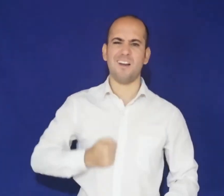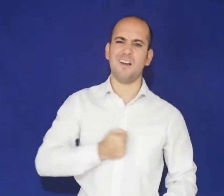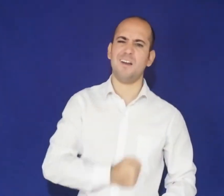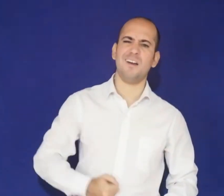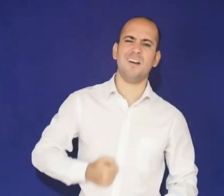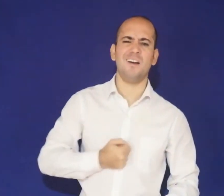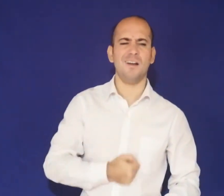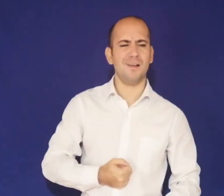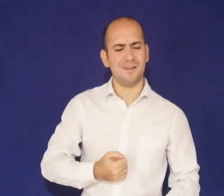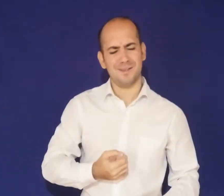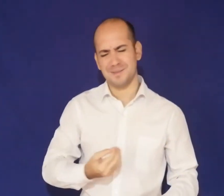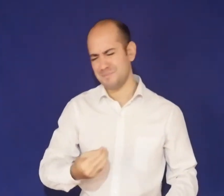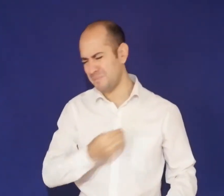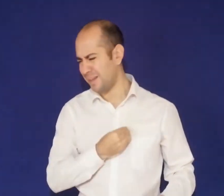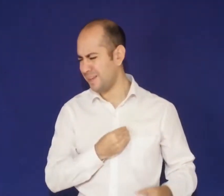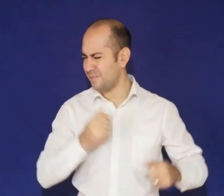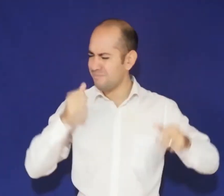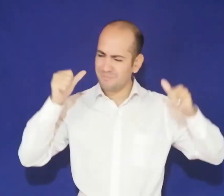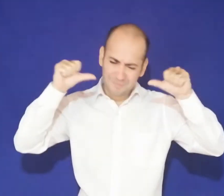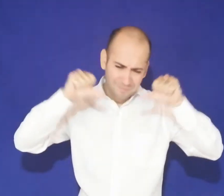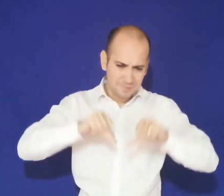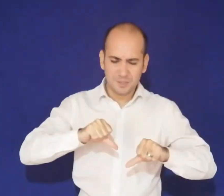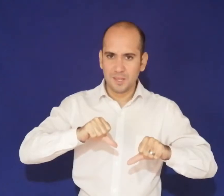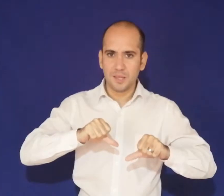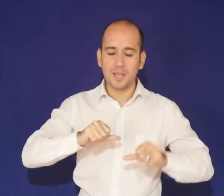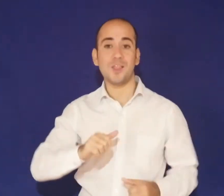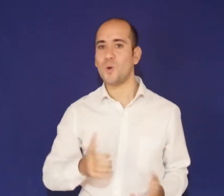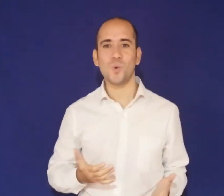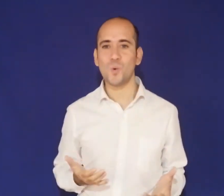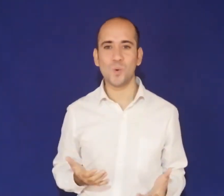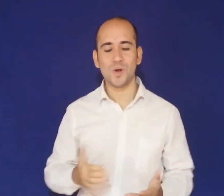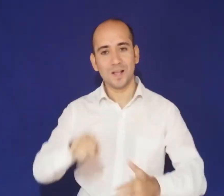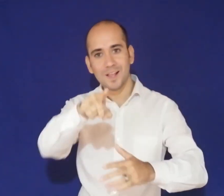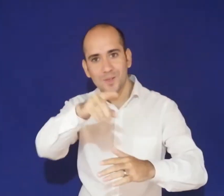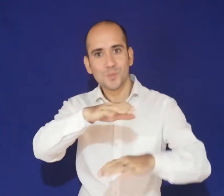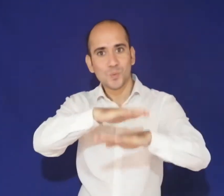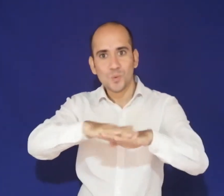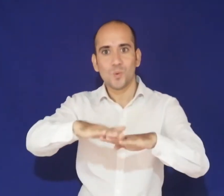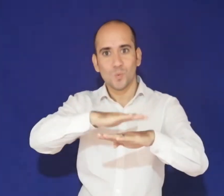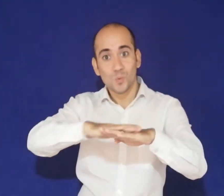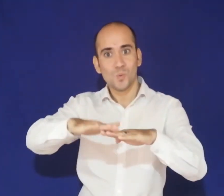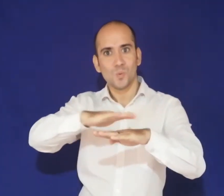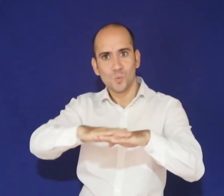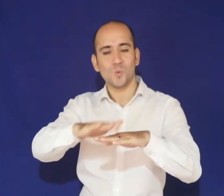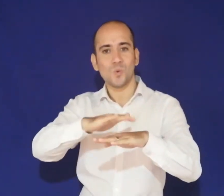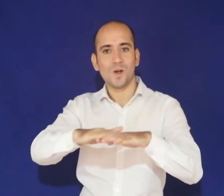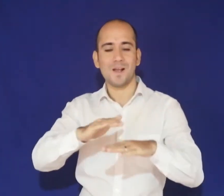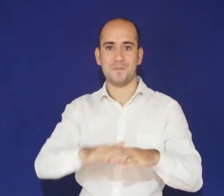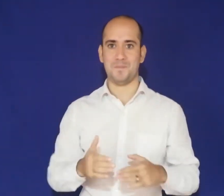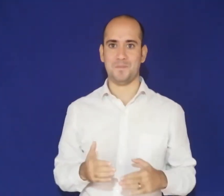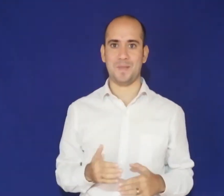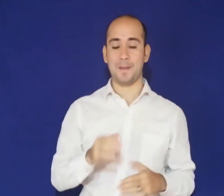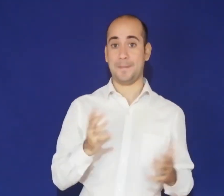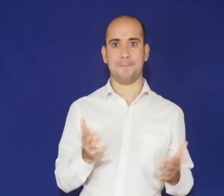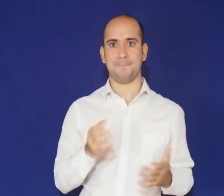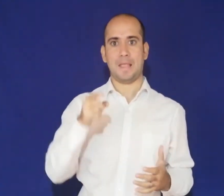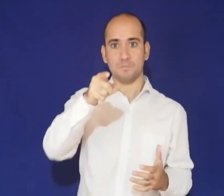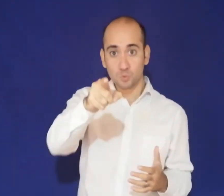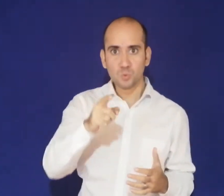te deprimes, no, tranquilo. Mira, primero, tú, no te metas en la cama todo